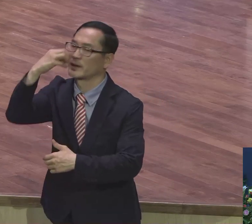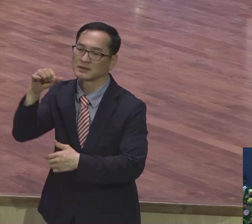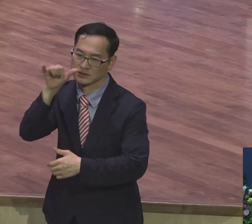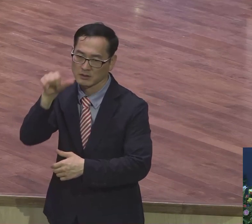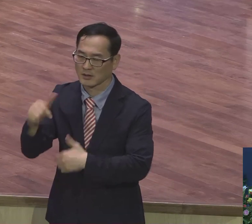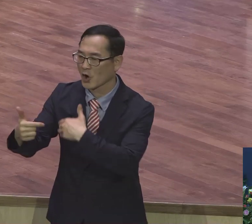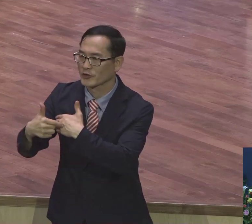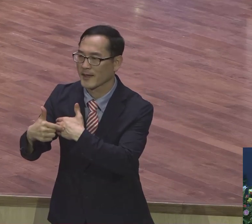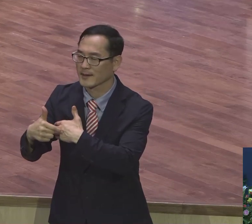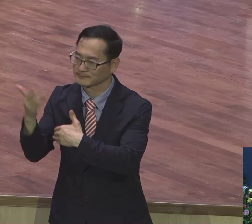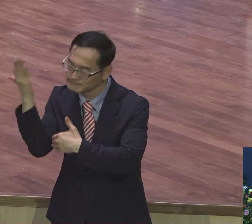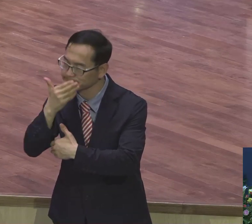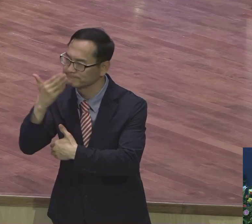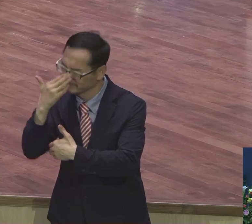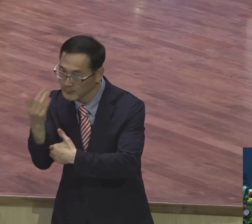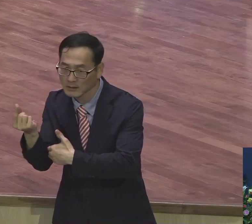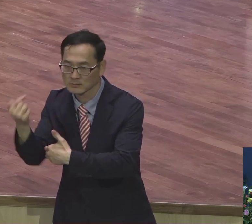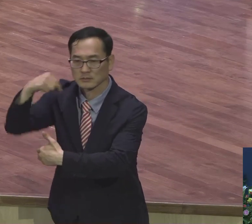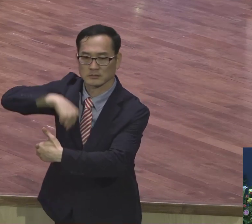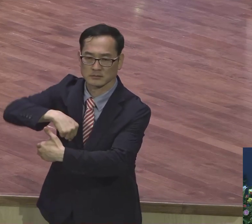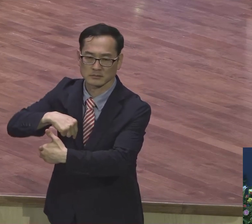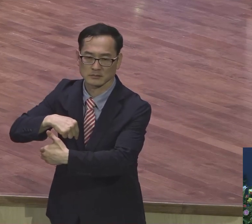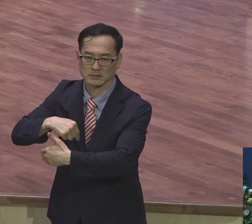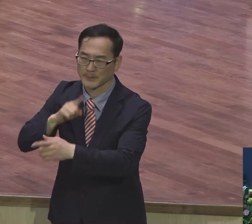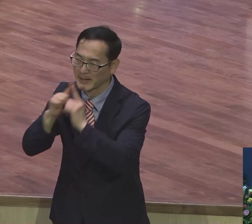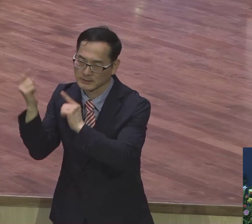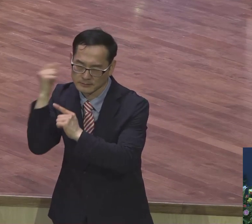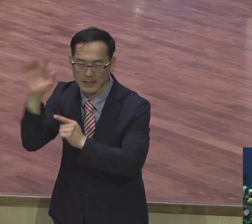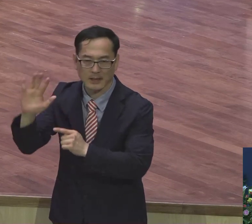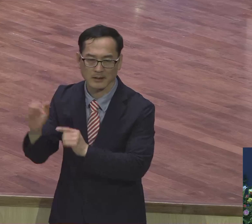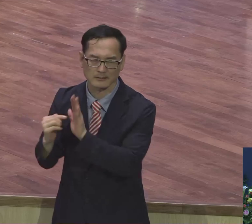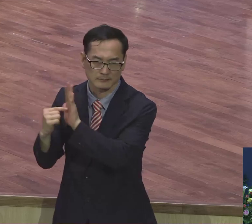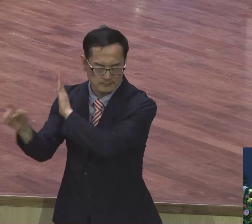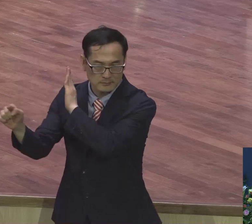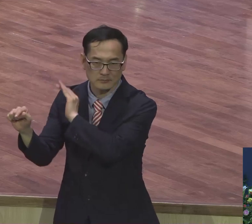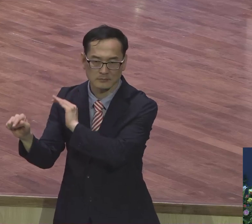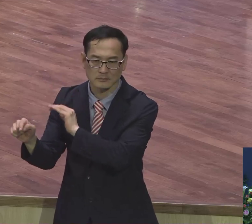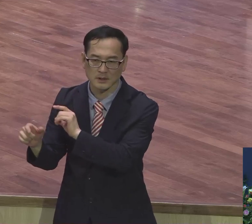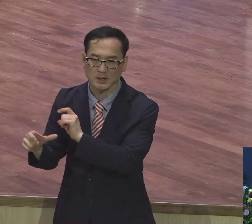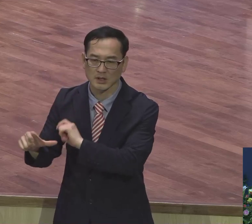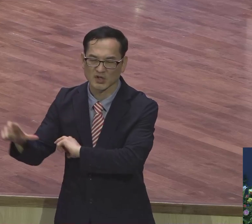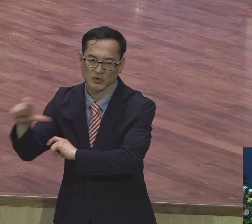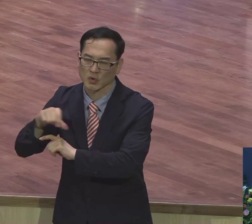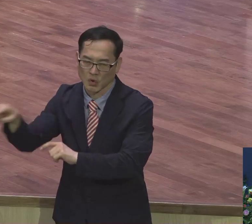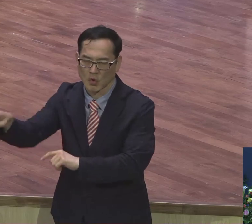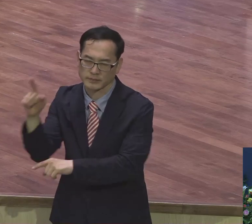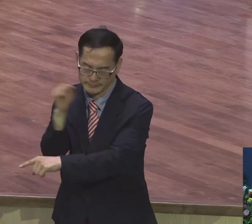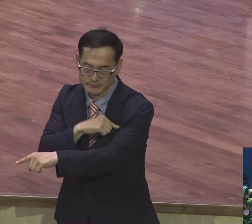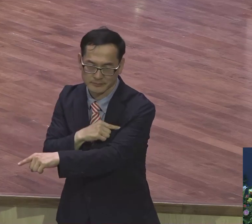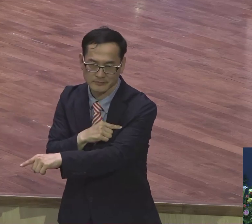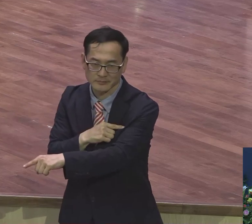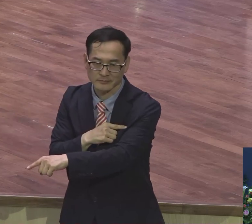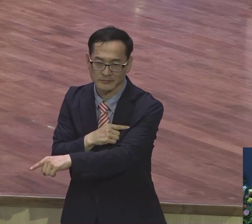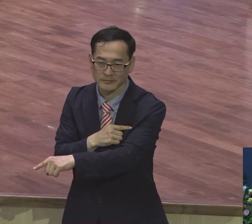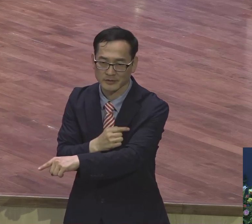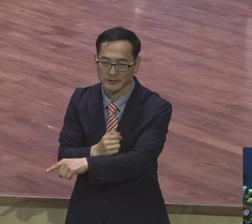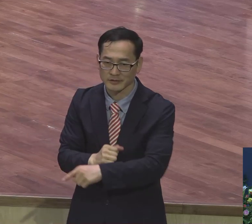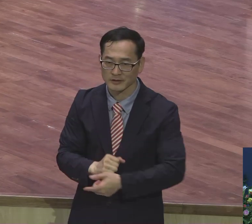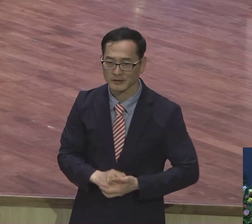받습니다. 강팍합니다. 이것은 마치 어떻게 해요? 이스라엘 백성들이 보험설계사, 보험설계사 했잖아요.